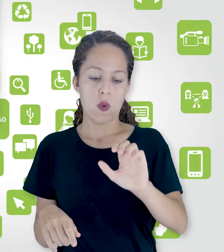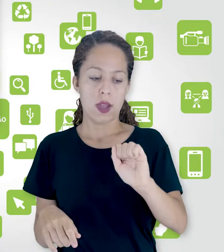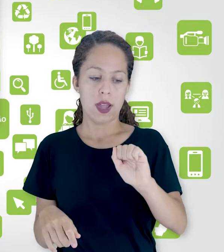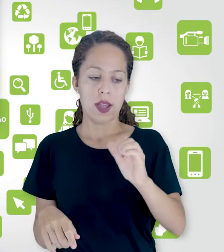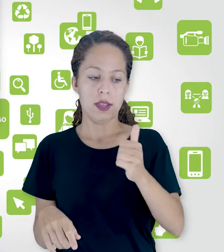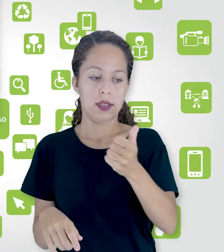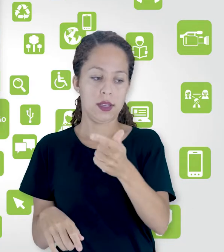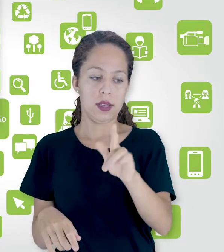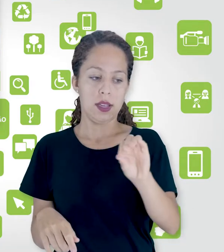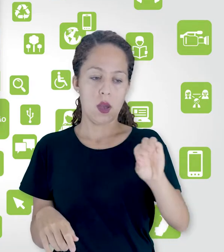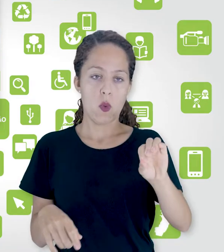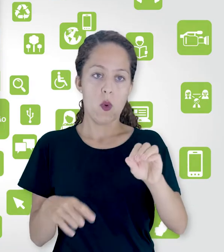deixa eu vir para cá,